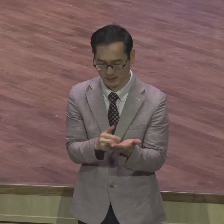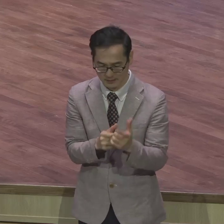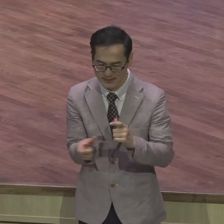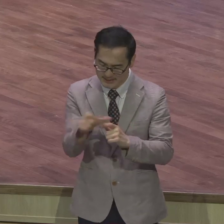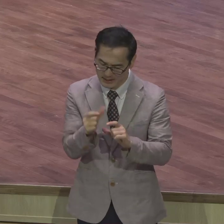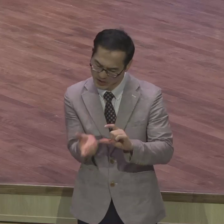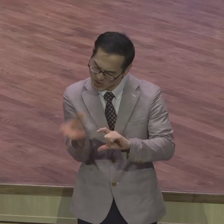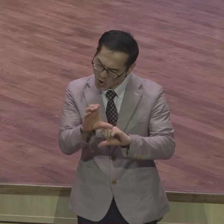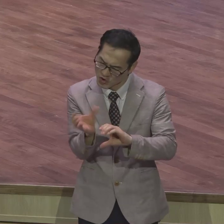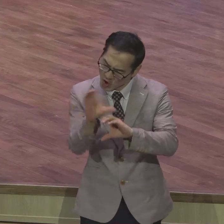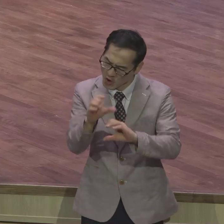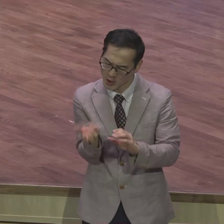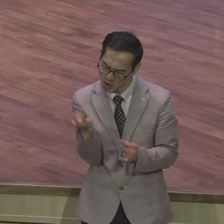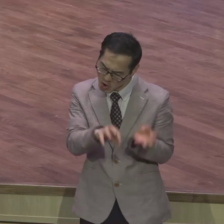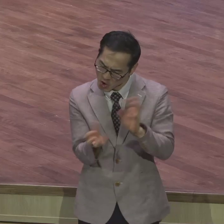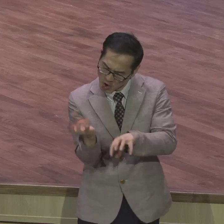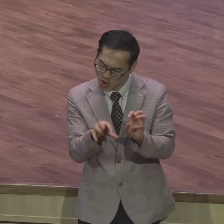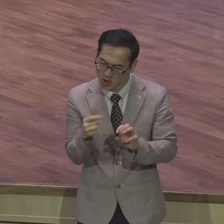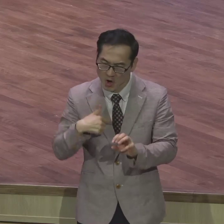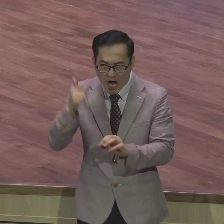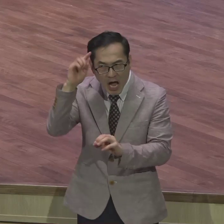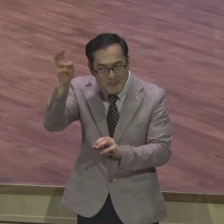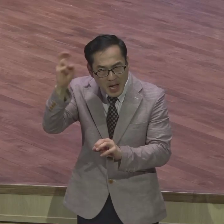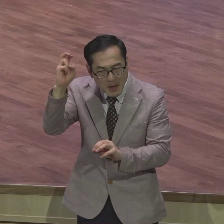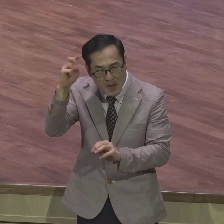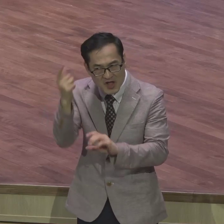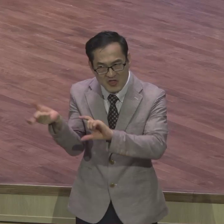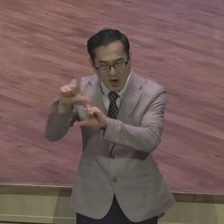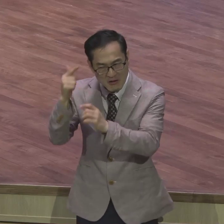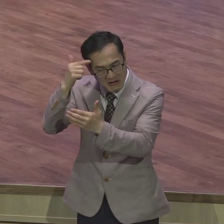무슨 머리를 써가지고 상상의 나라를 펼 필요가 없다